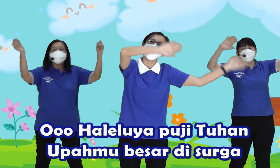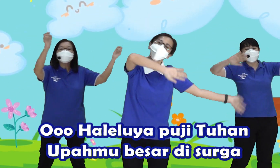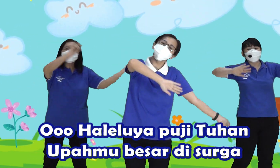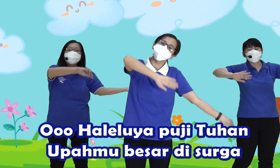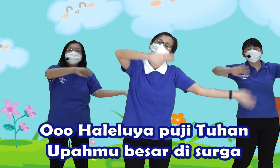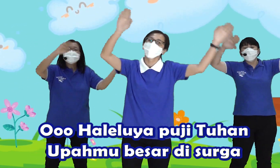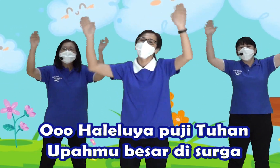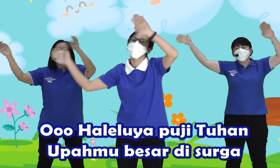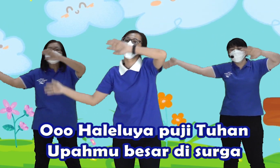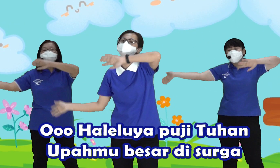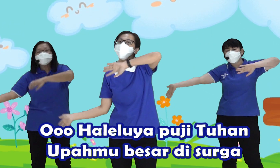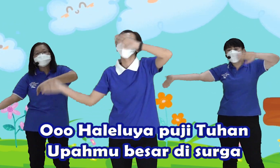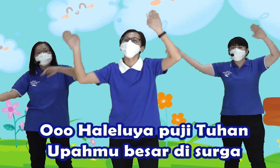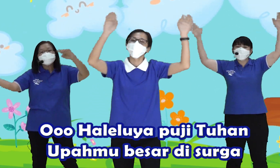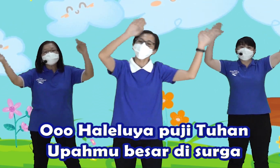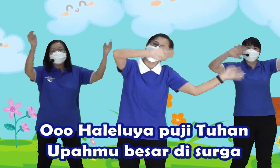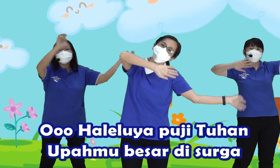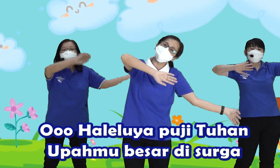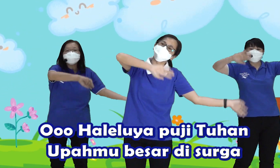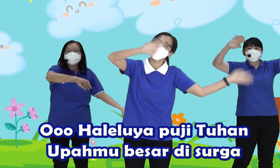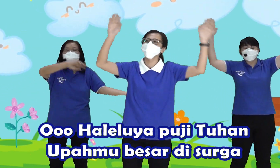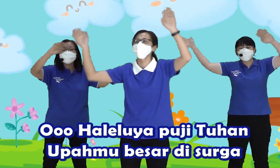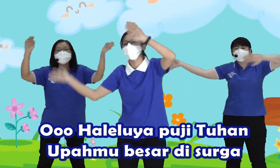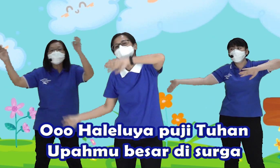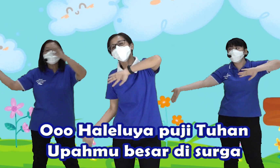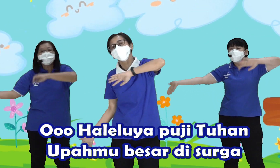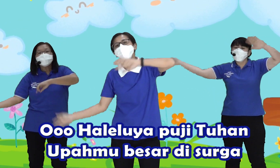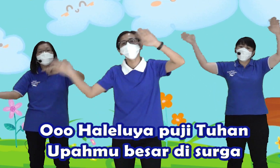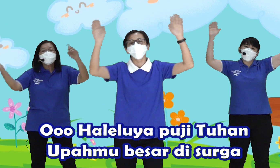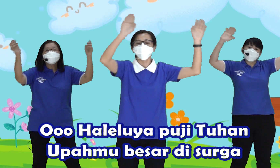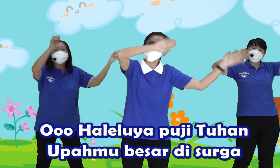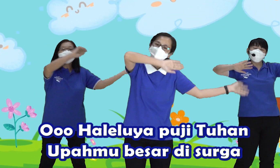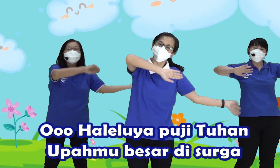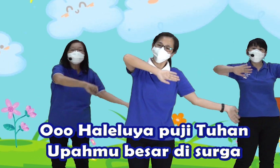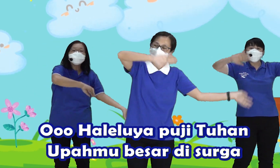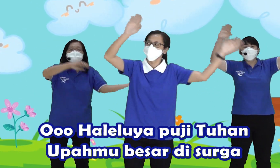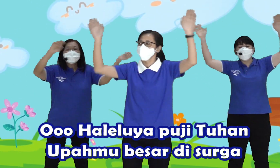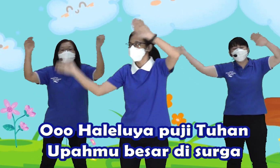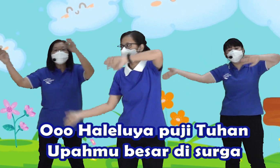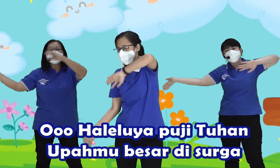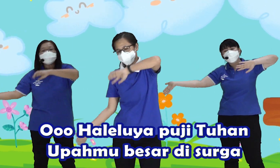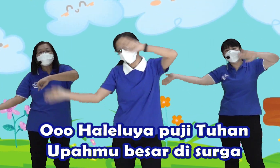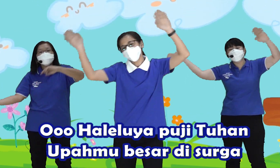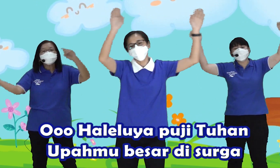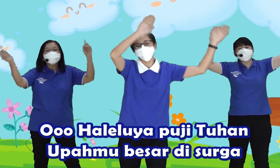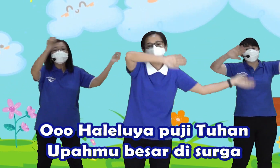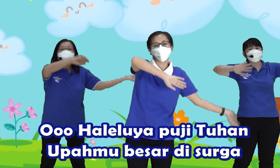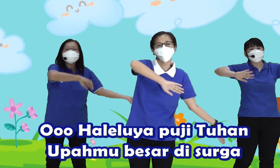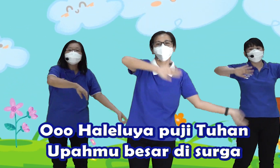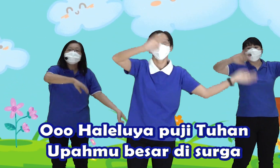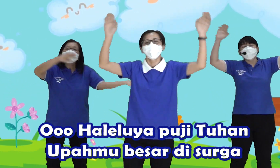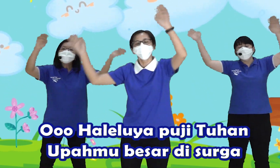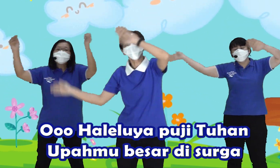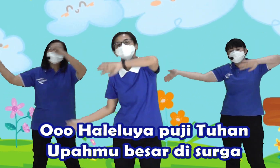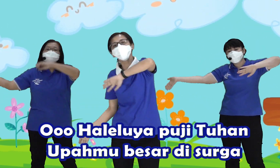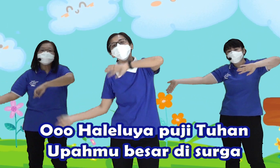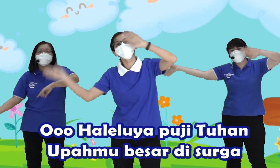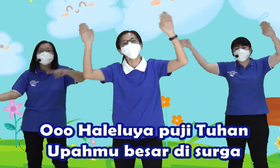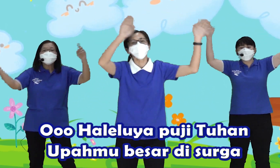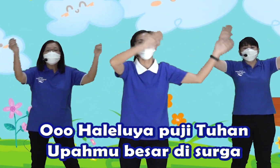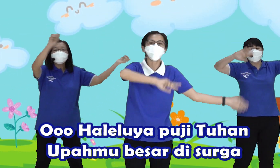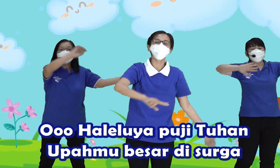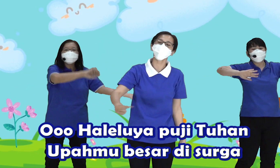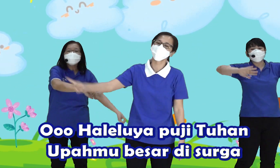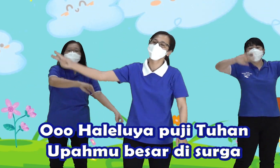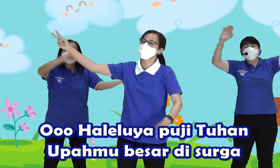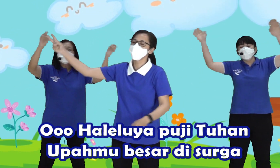Tuhan Upamu besar di surga Oh, haleluya Puji